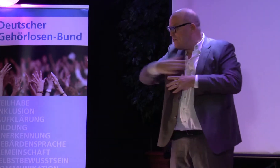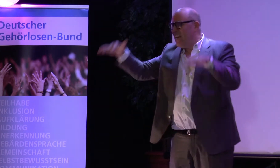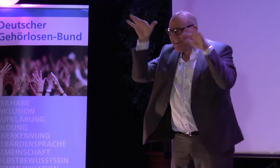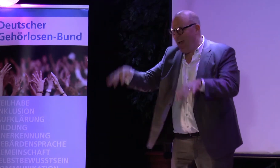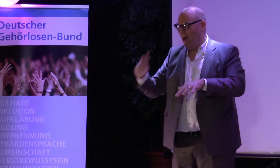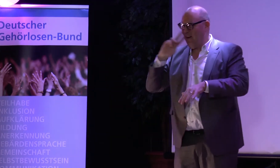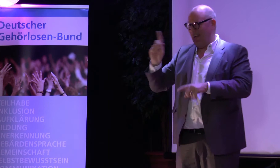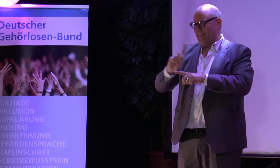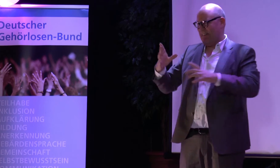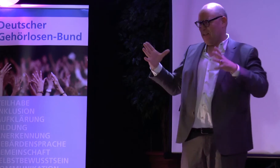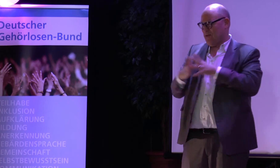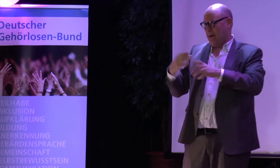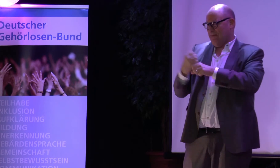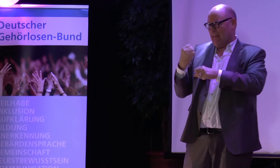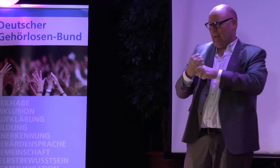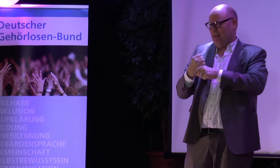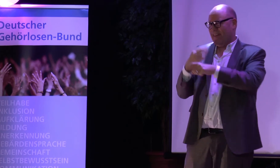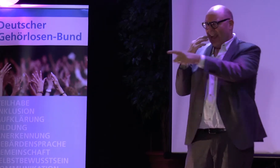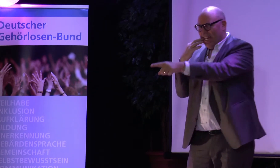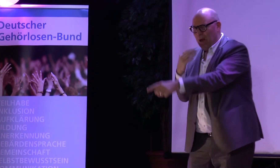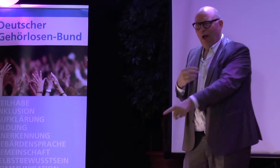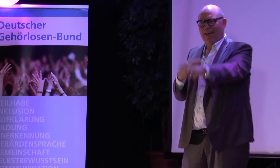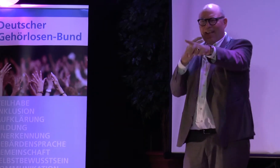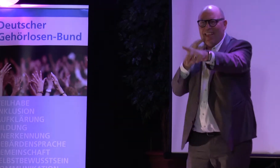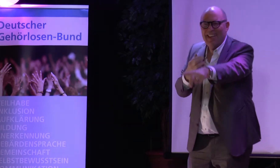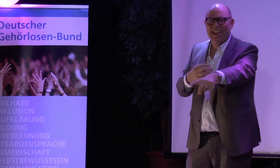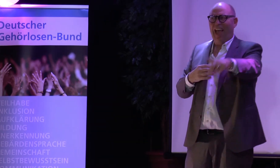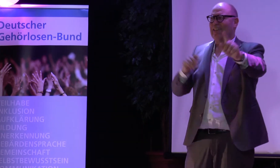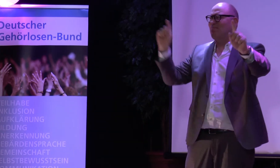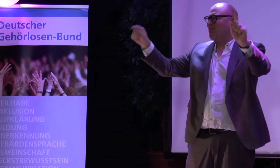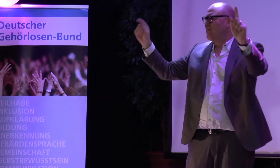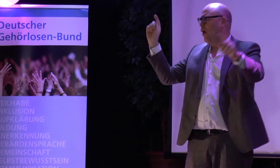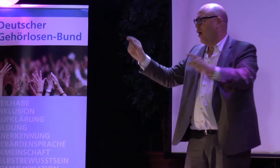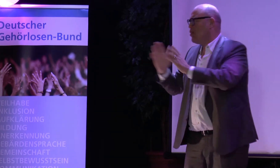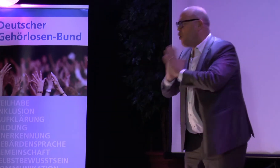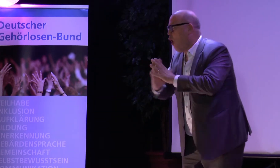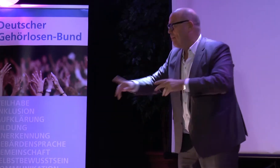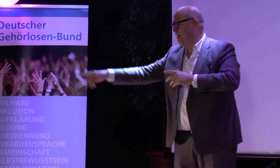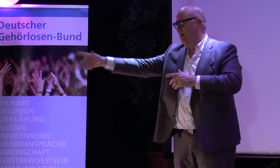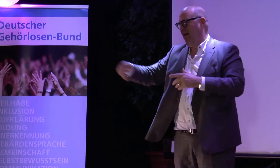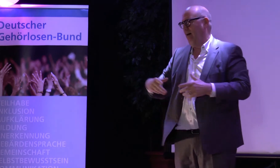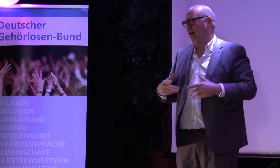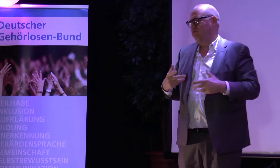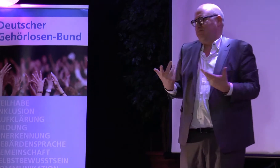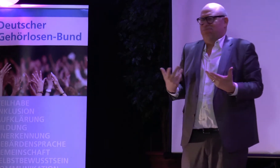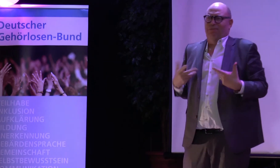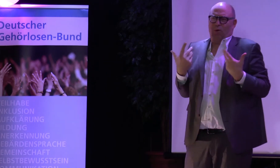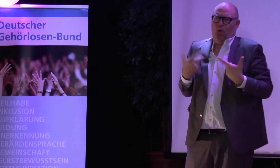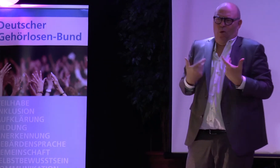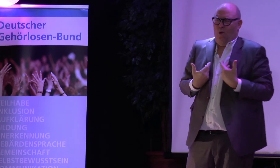bis in die 80er Jahre hinein. Und das war eben auch die Zeit, wo wir mit Käfig, Georgi, den die Gärtens und vielen anderen zusammengearbeitet